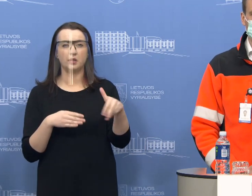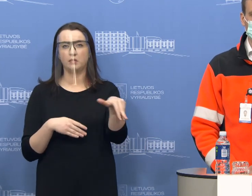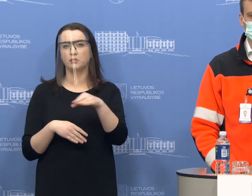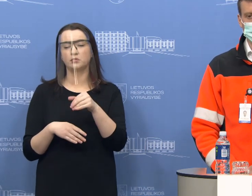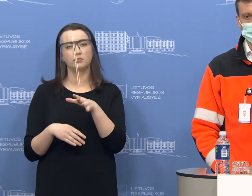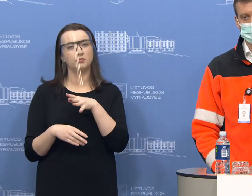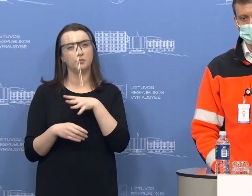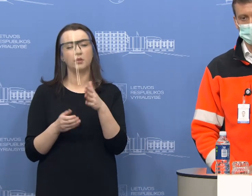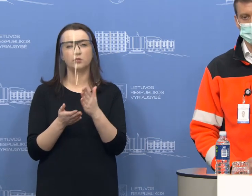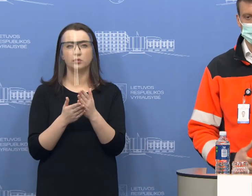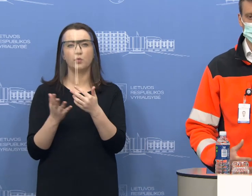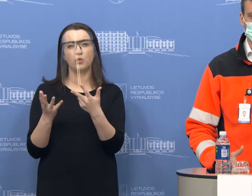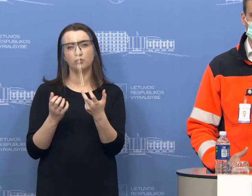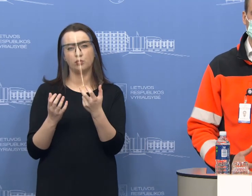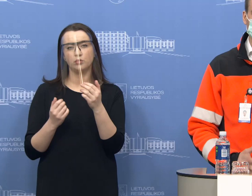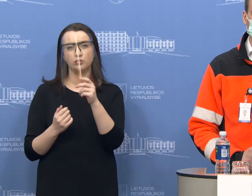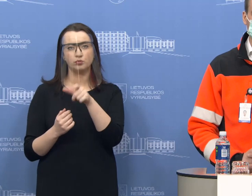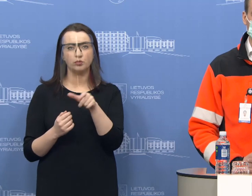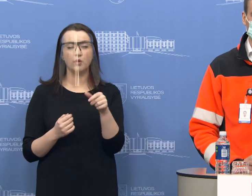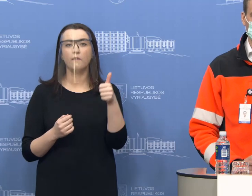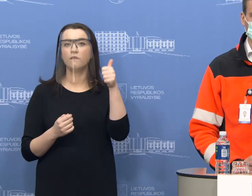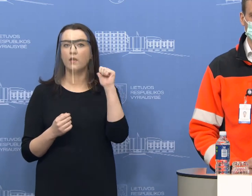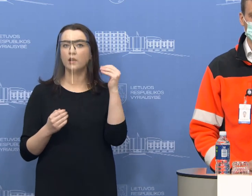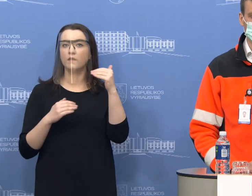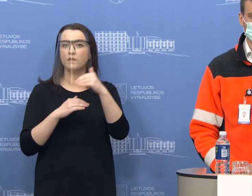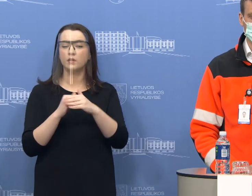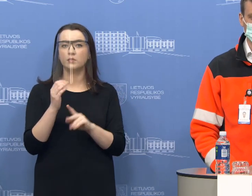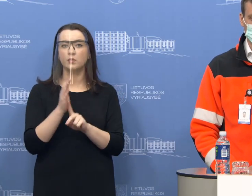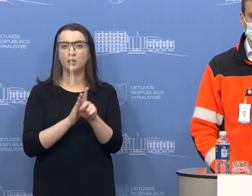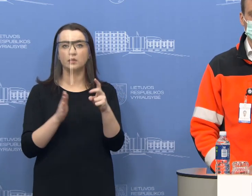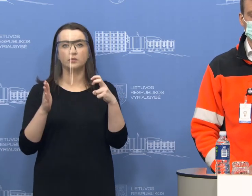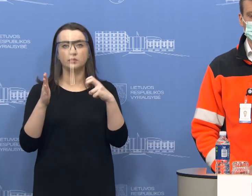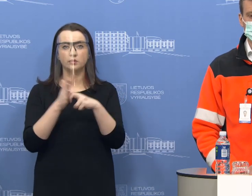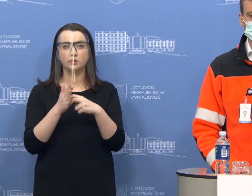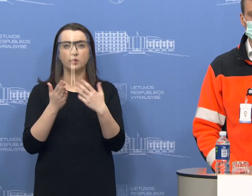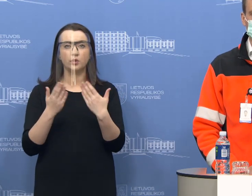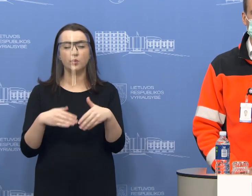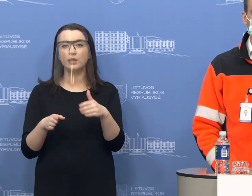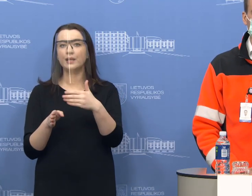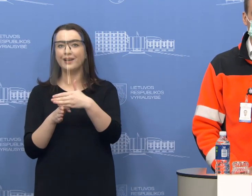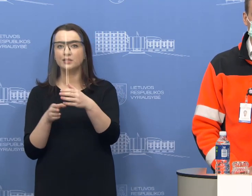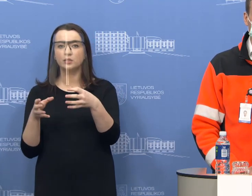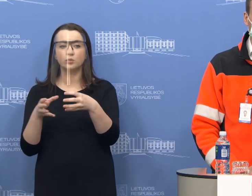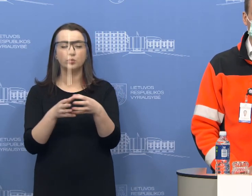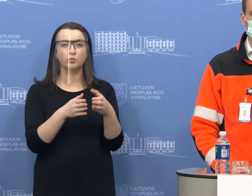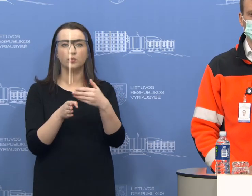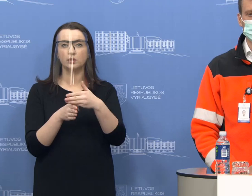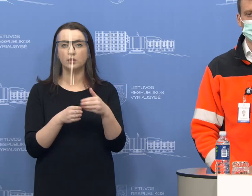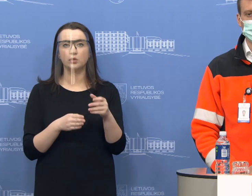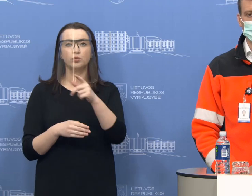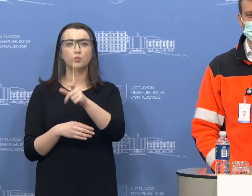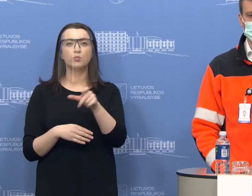dieną tas mobilius punktas priima. Pasakysiu daugiau, nuo vakarą, vakaro pradėjome registruoti į atskiras linijas tuos